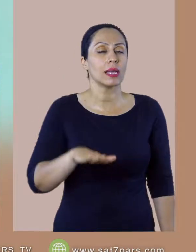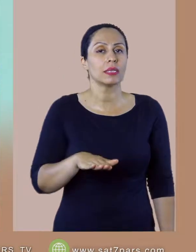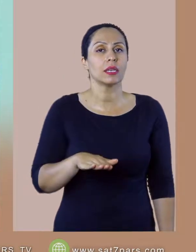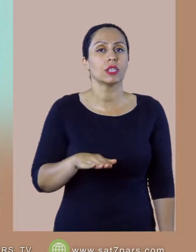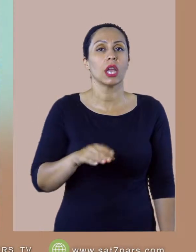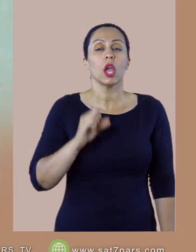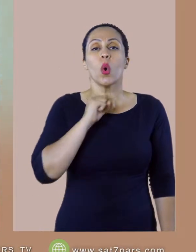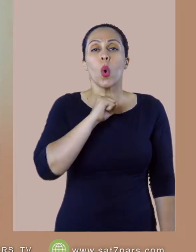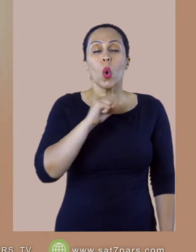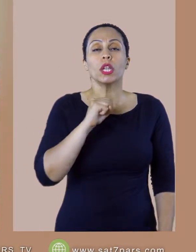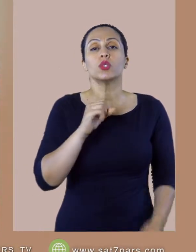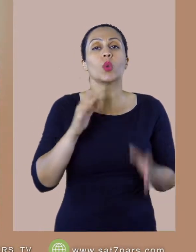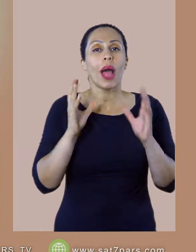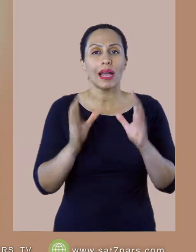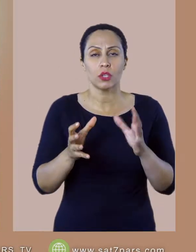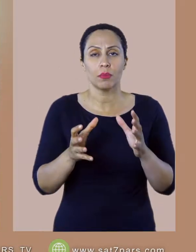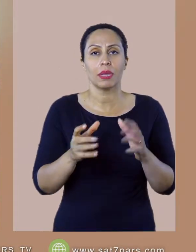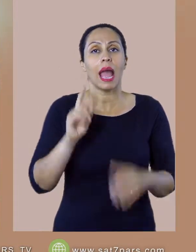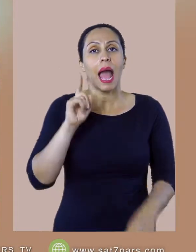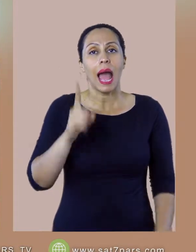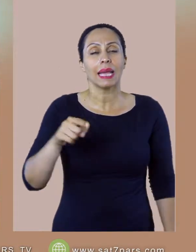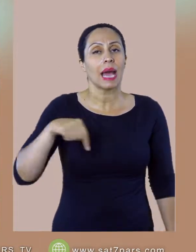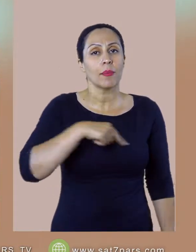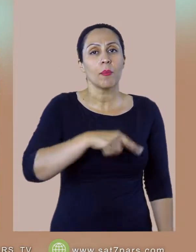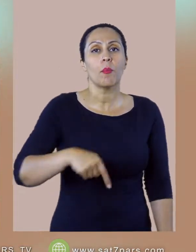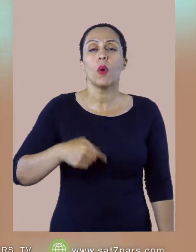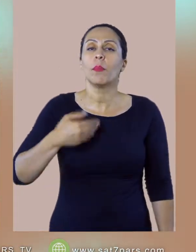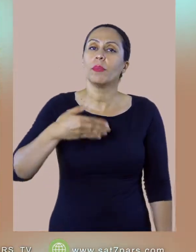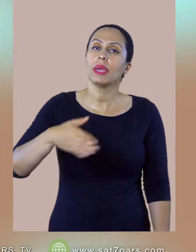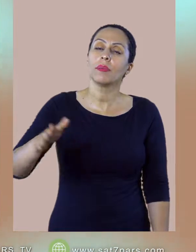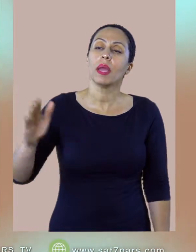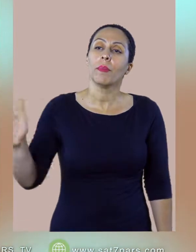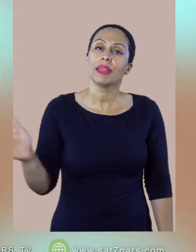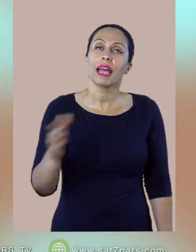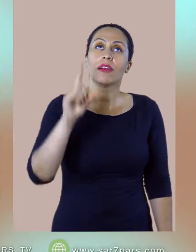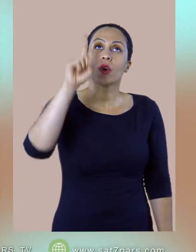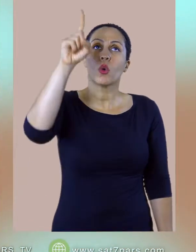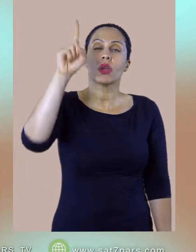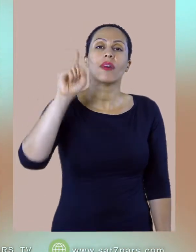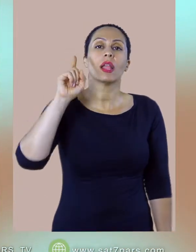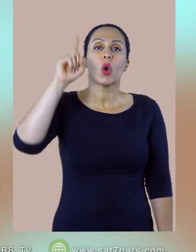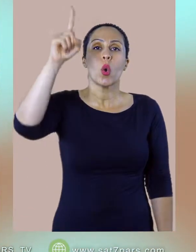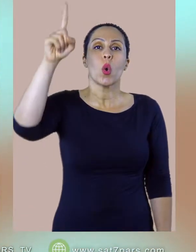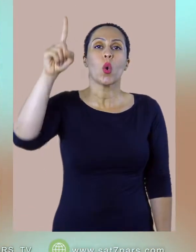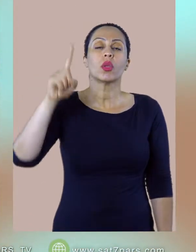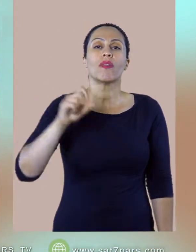وعده رو به عمل میاره پس اگه ما بیاییم او به ما آسایش میده دوسته عزیز بردارم خواهرم اگه احتیاج به